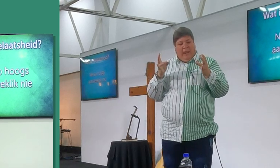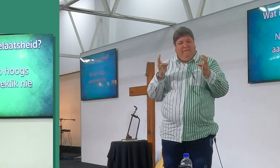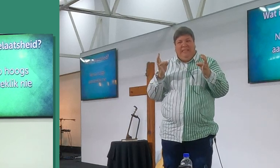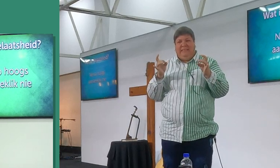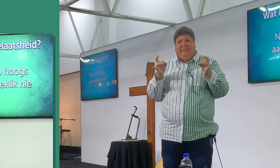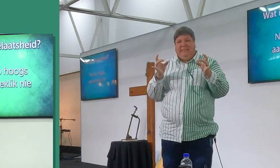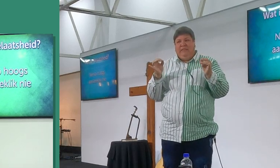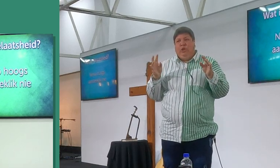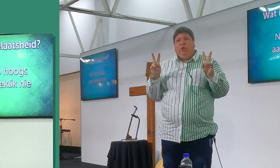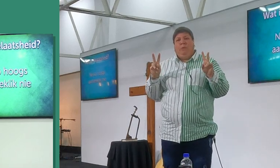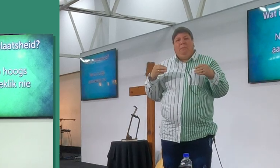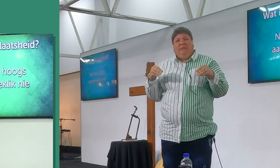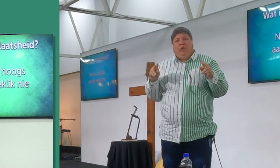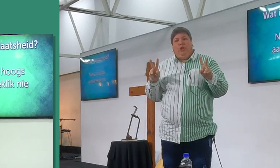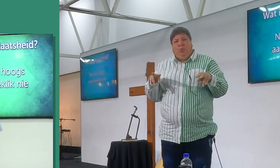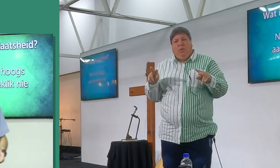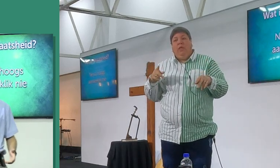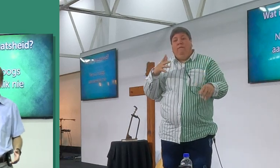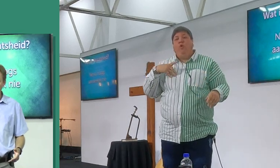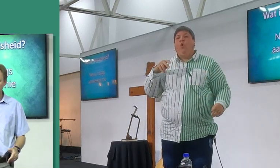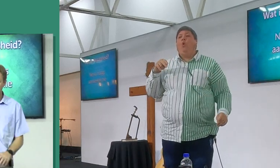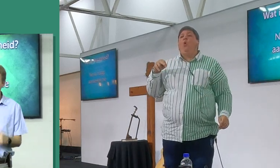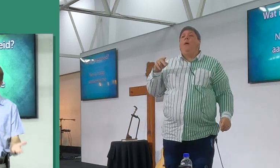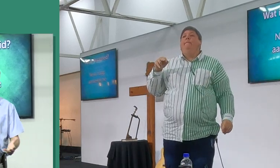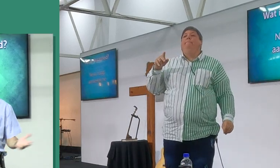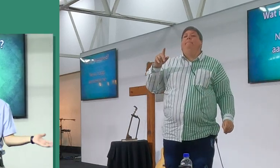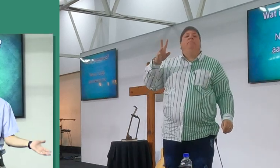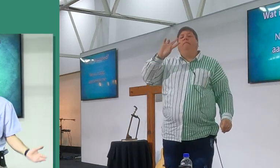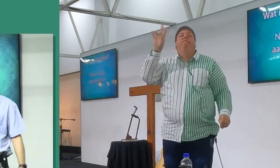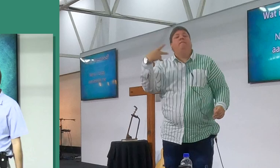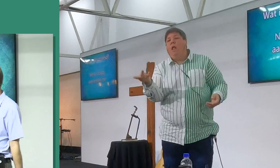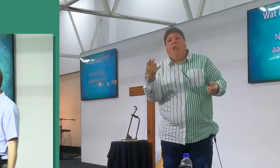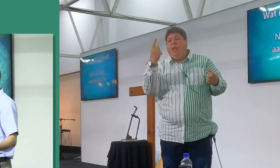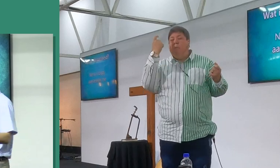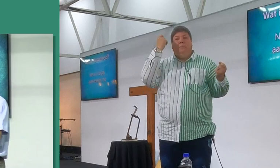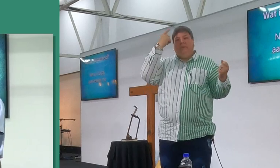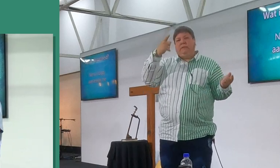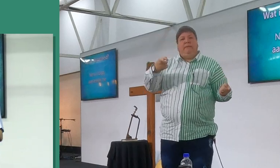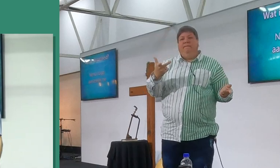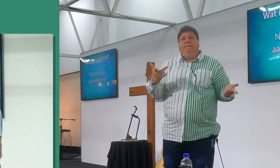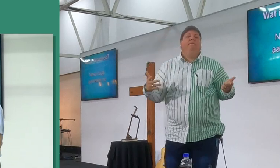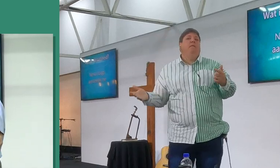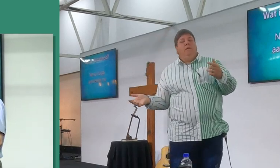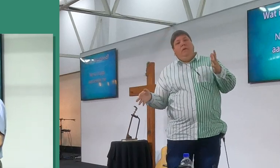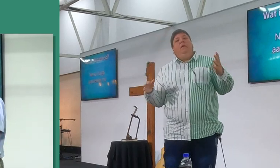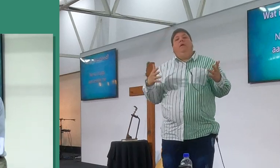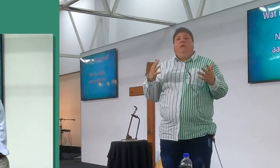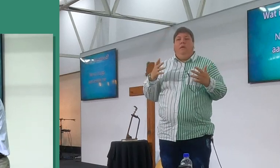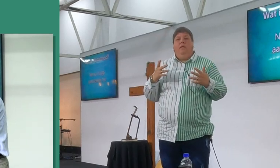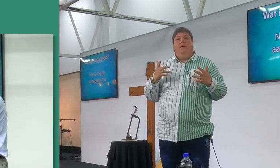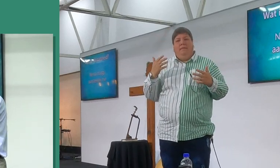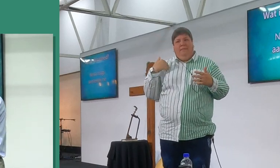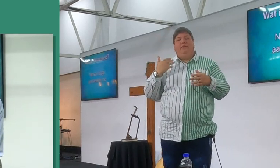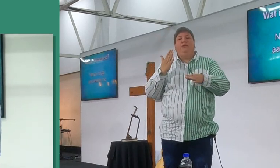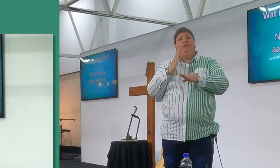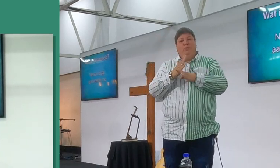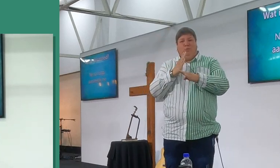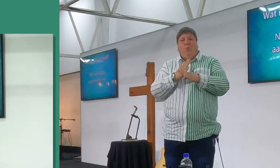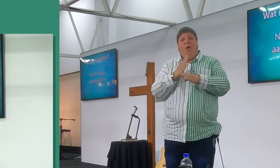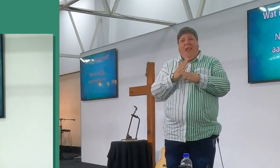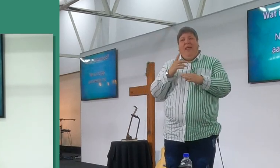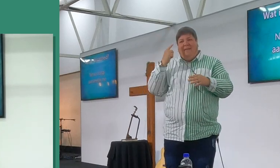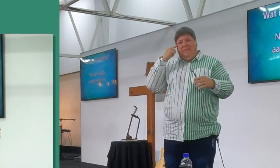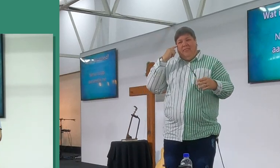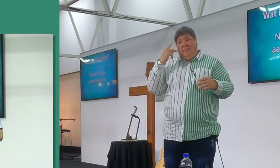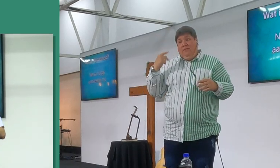systematies doodgaan, sal jy loop, en jy sal seerkry, en jy sal het nie weet nie. Hoe handig is daai ene, op school, vir